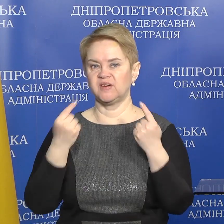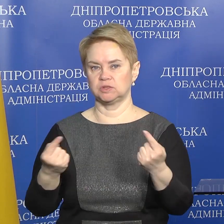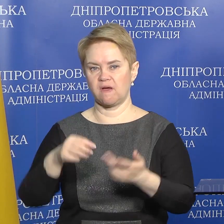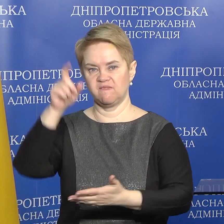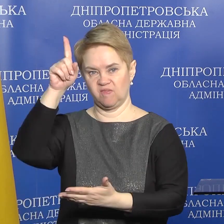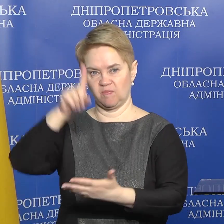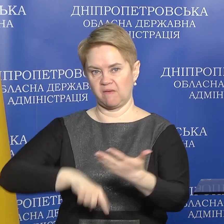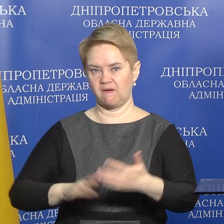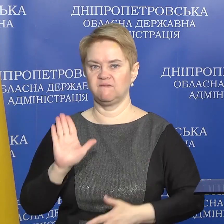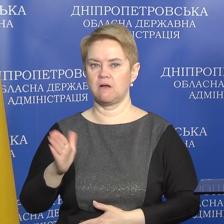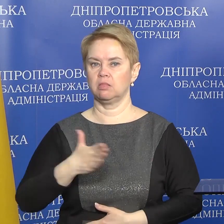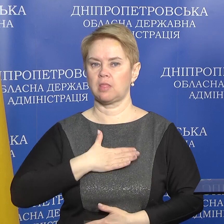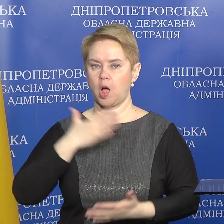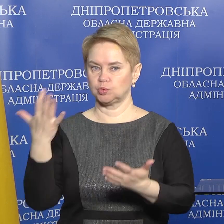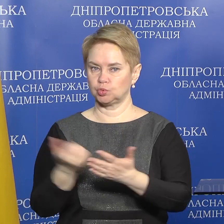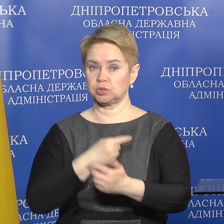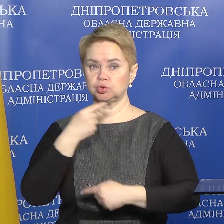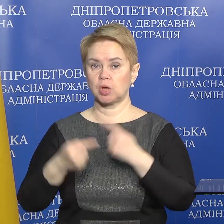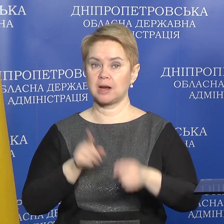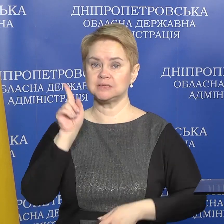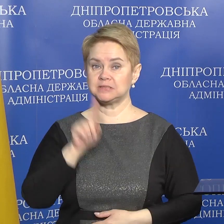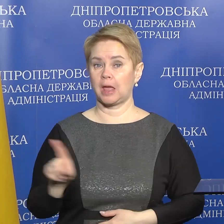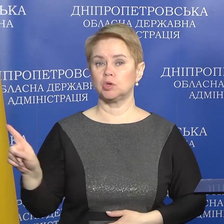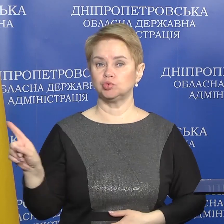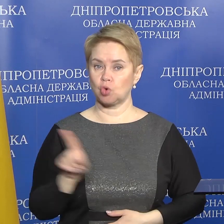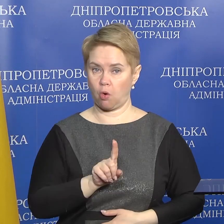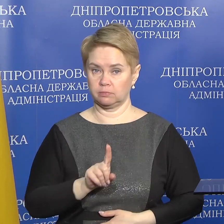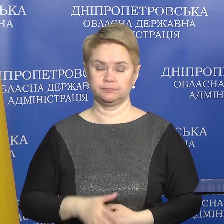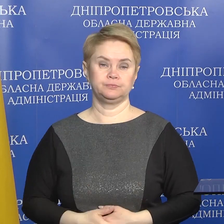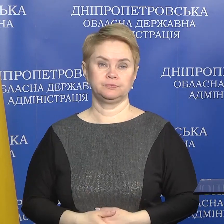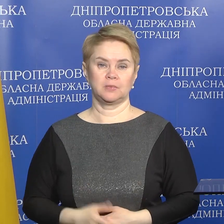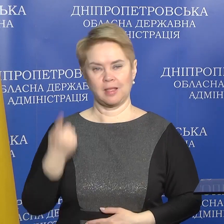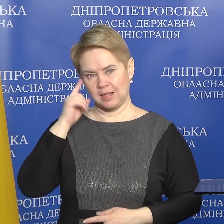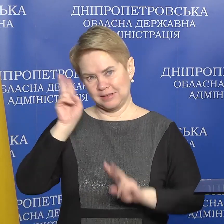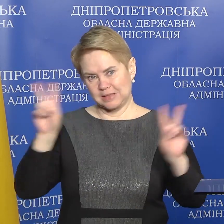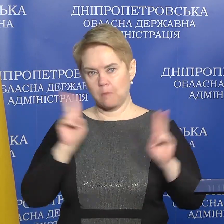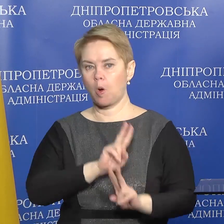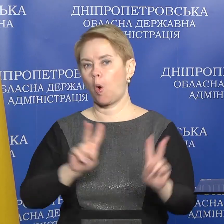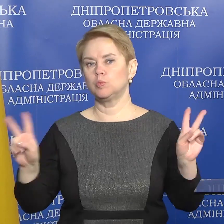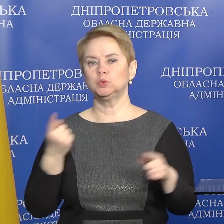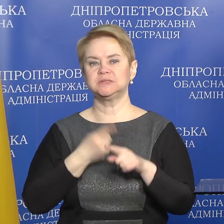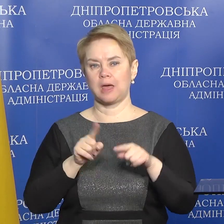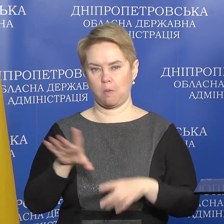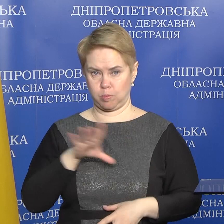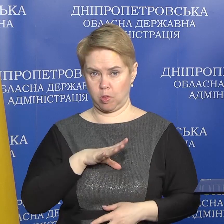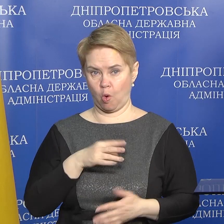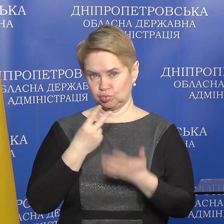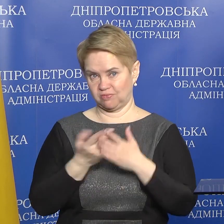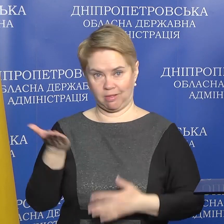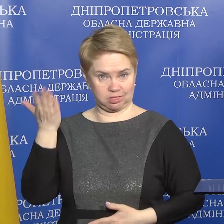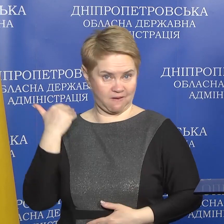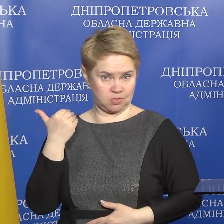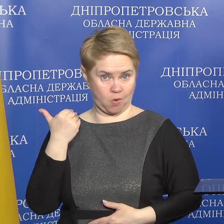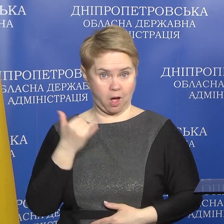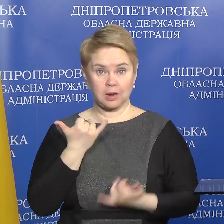впевненість в наш успіх через те, що, ну, я не знаю, можливо, комусь це було очевидно давно,